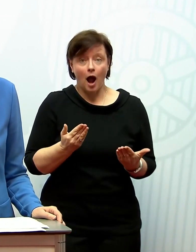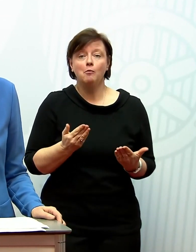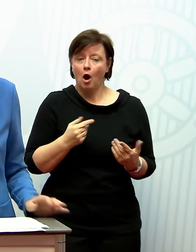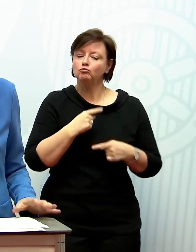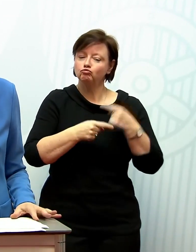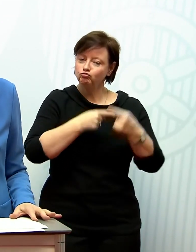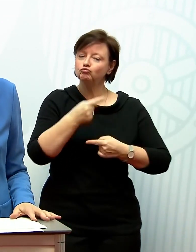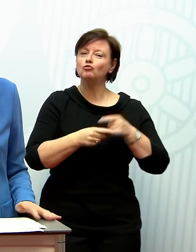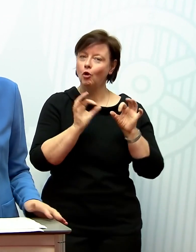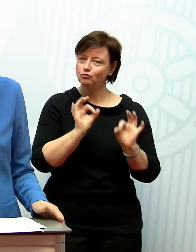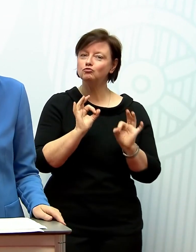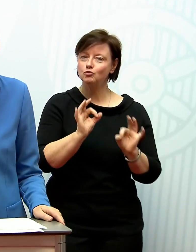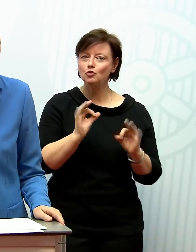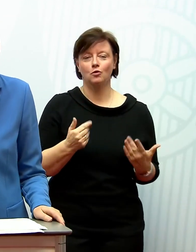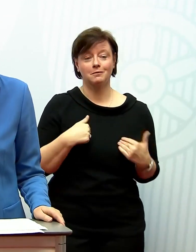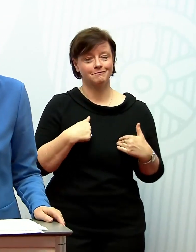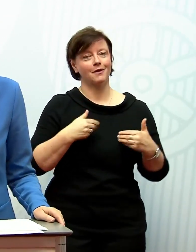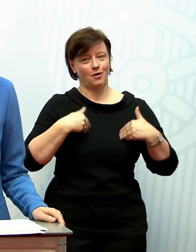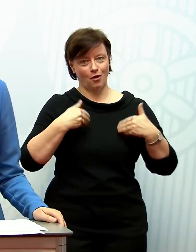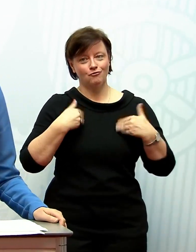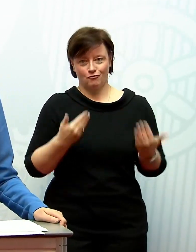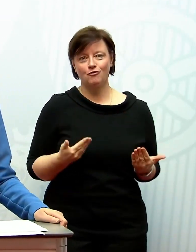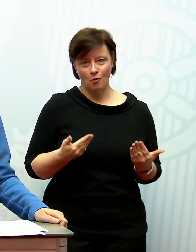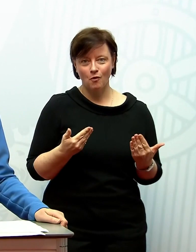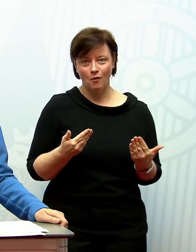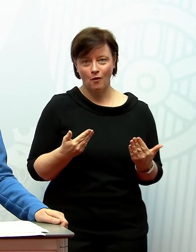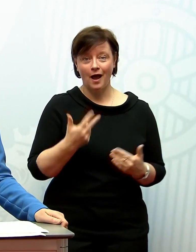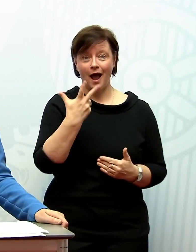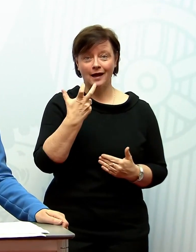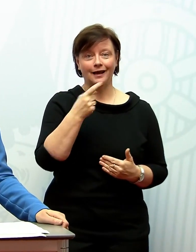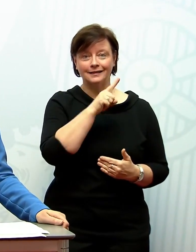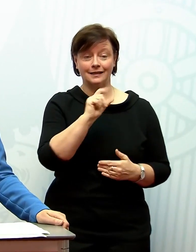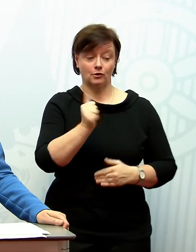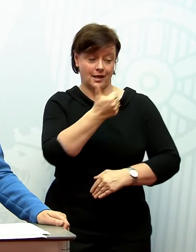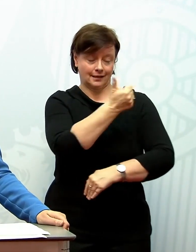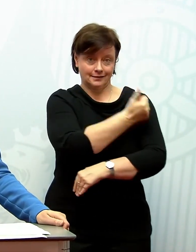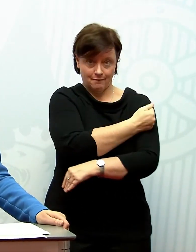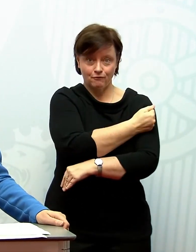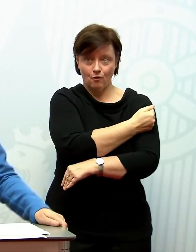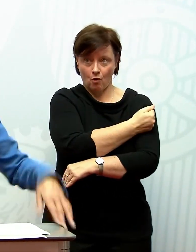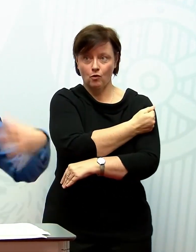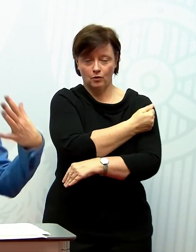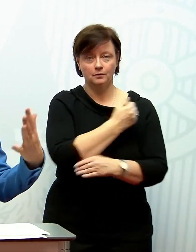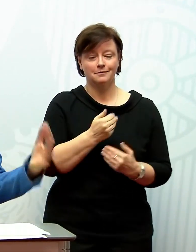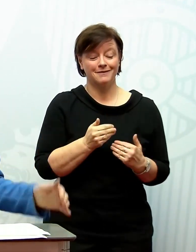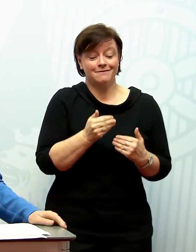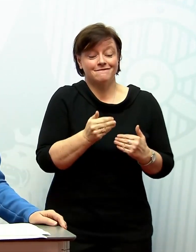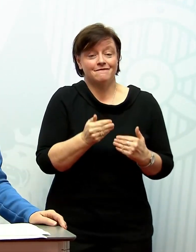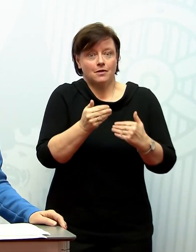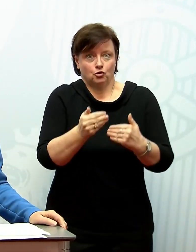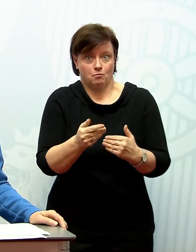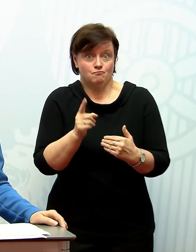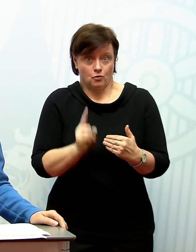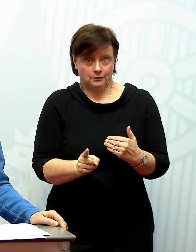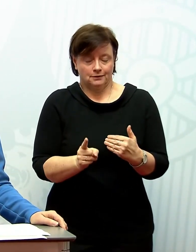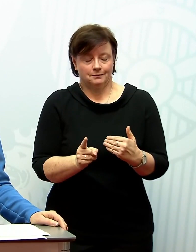rollt und er wird weiter rollen. Und ich bin froh darüber, dass wir die 30.000 Erstimpfungen, die ja dann verschoben worden sind,